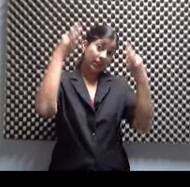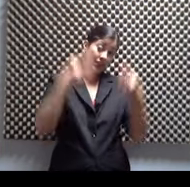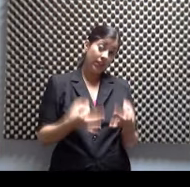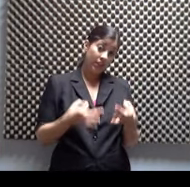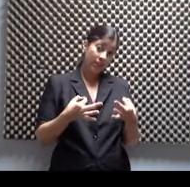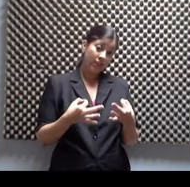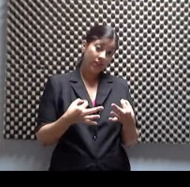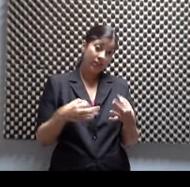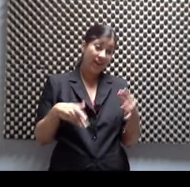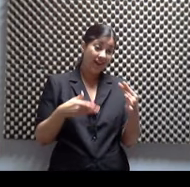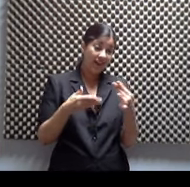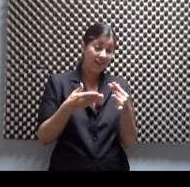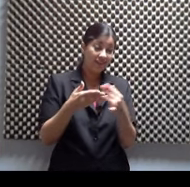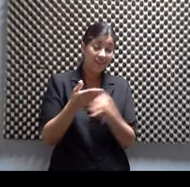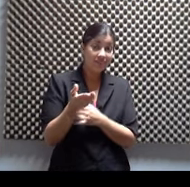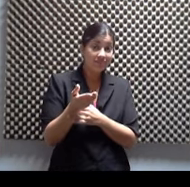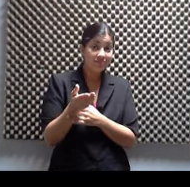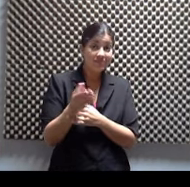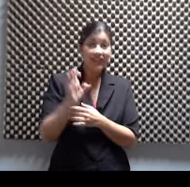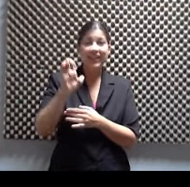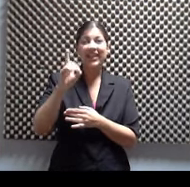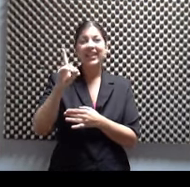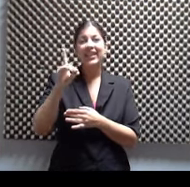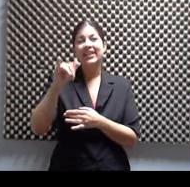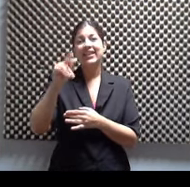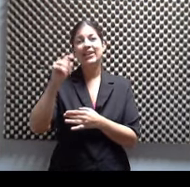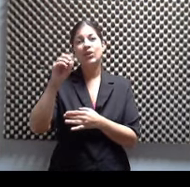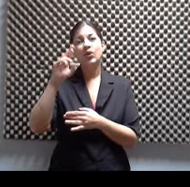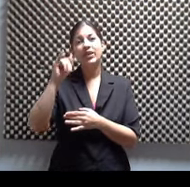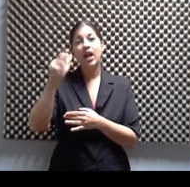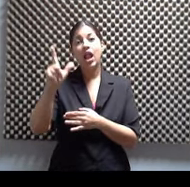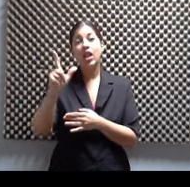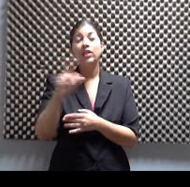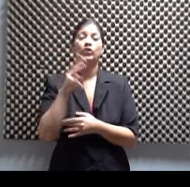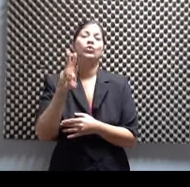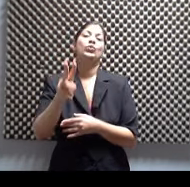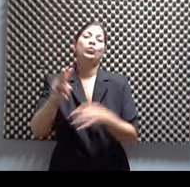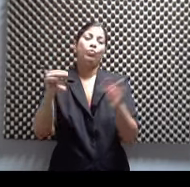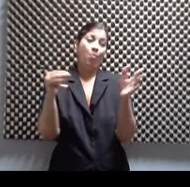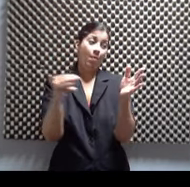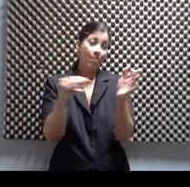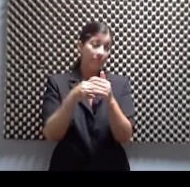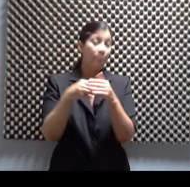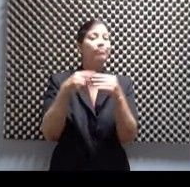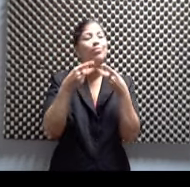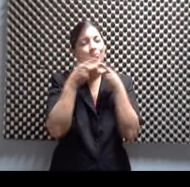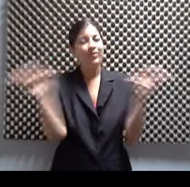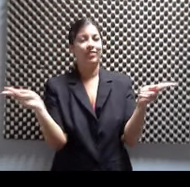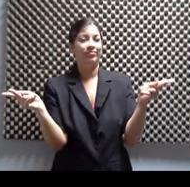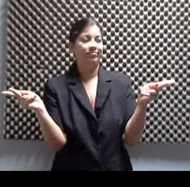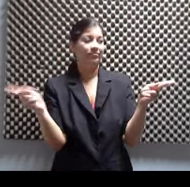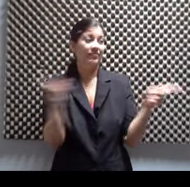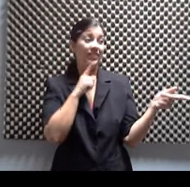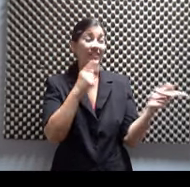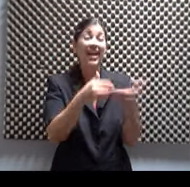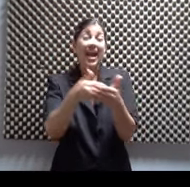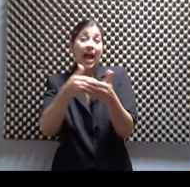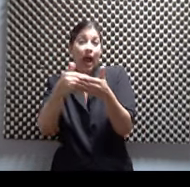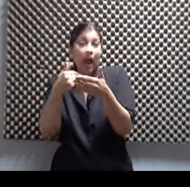editorial, publicarla. Exacto. Que fue en 2000. Que fue en el año 2000. O fue mucho antes de tú llegar a Argentina con los de Dramaturia.